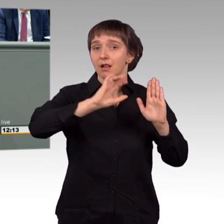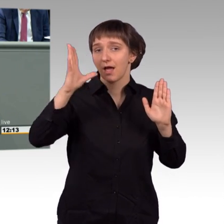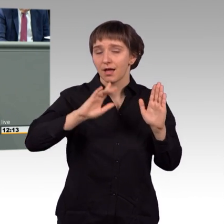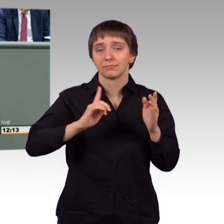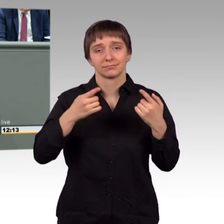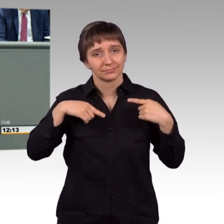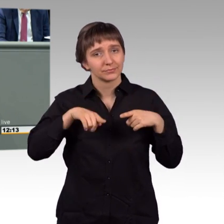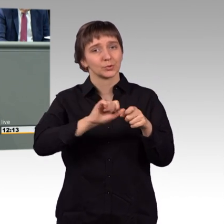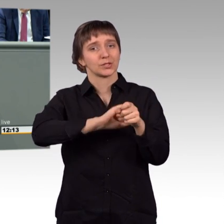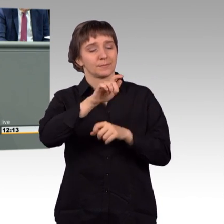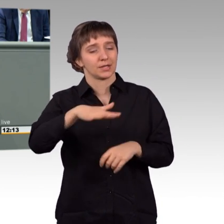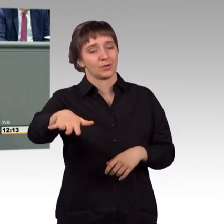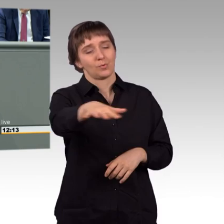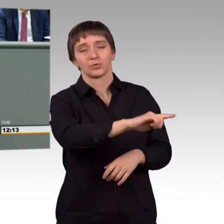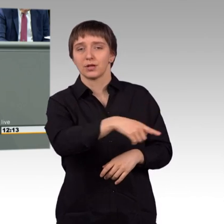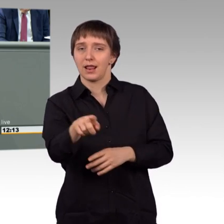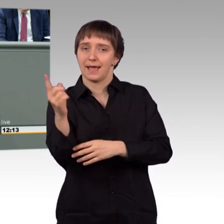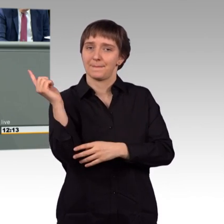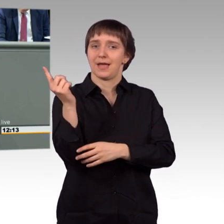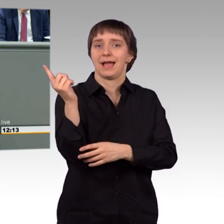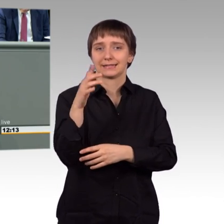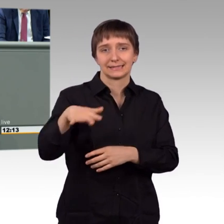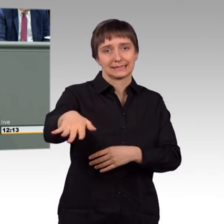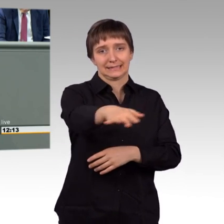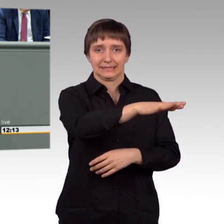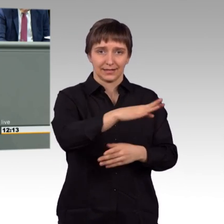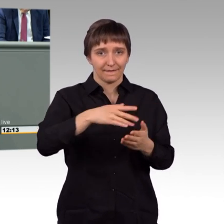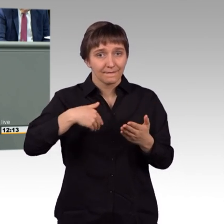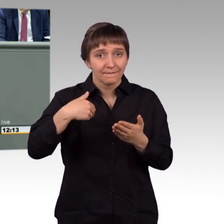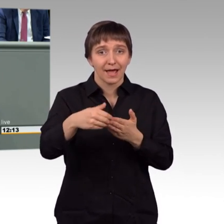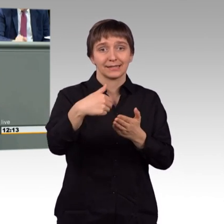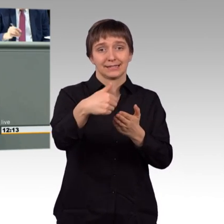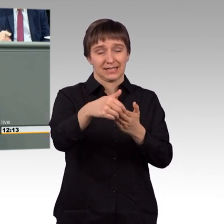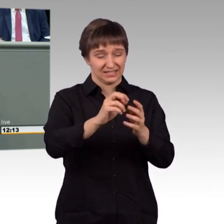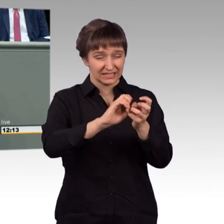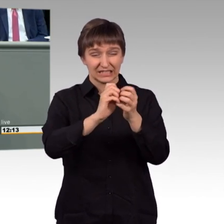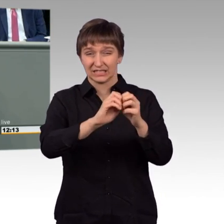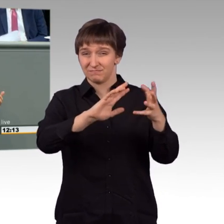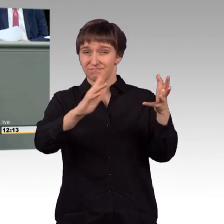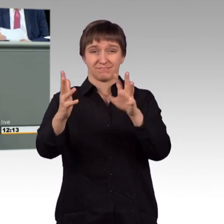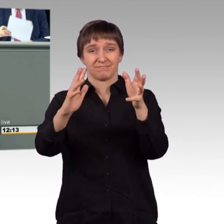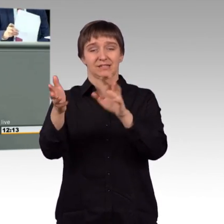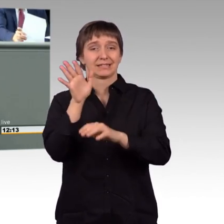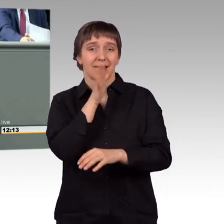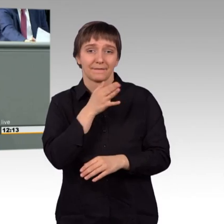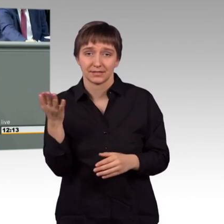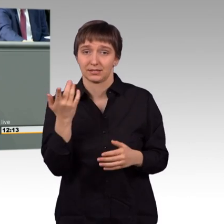dieser Region alles daran zu setzen, dass es eben nicht zu einer weiteren Eskalation kommt. Das gilt für Russland genauso